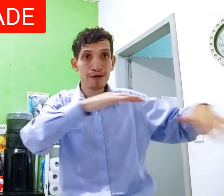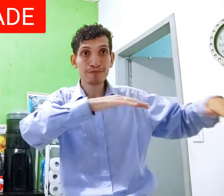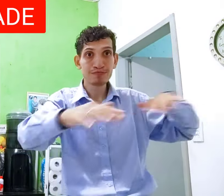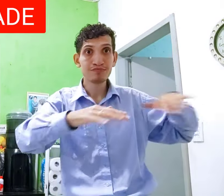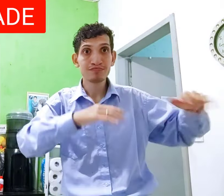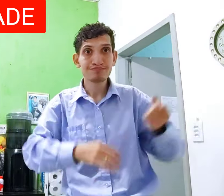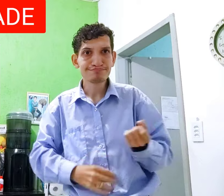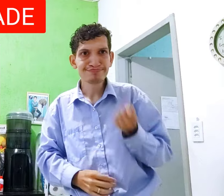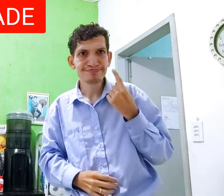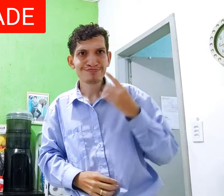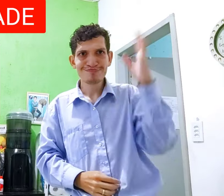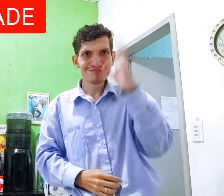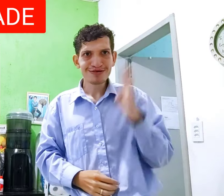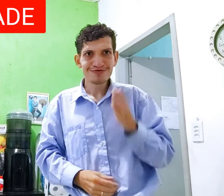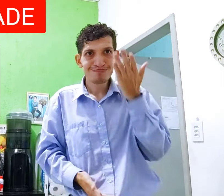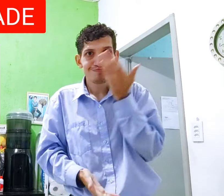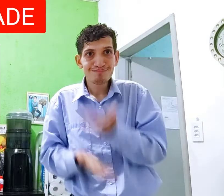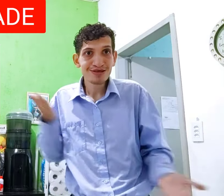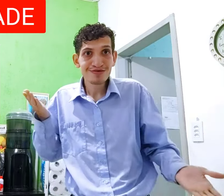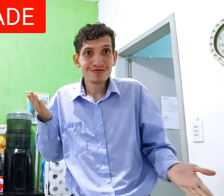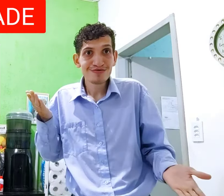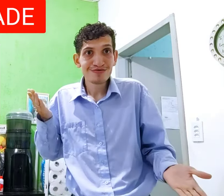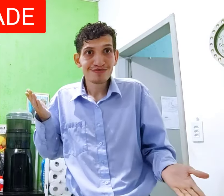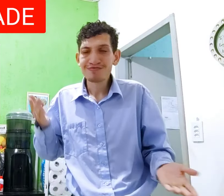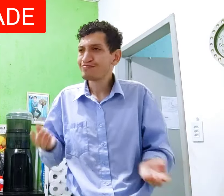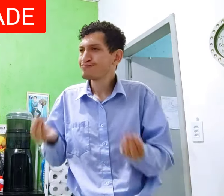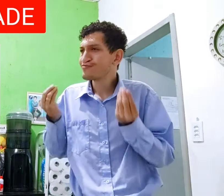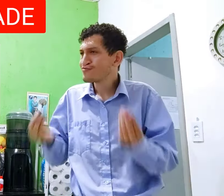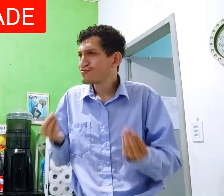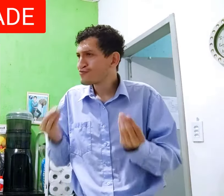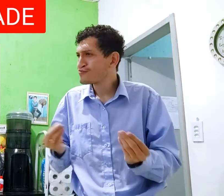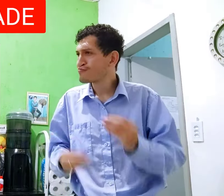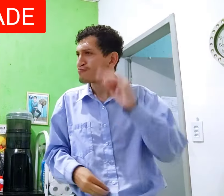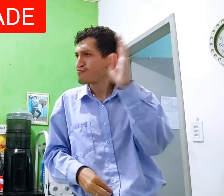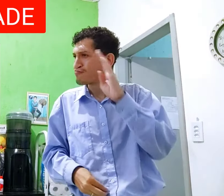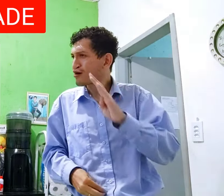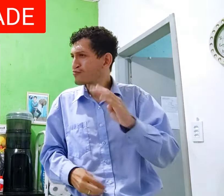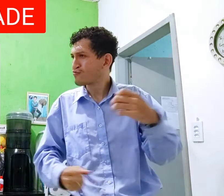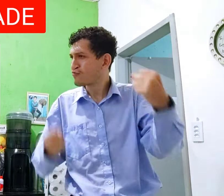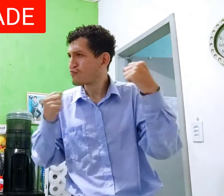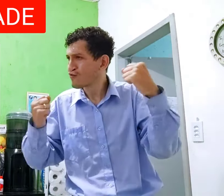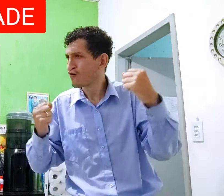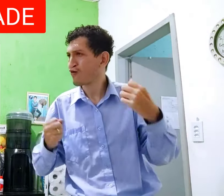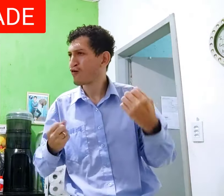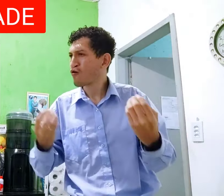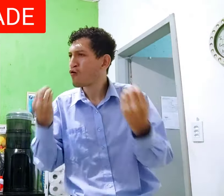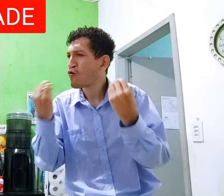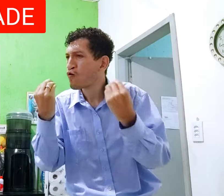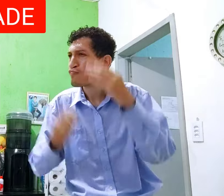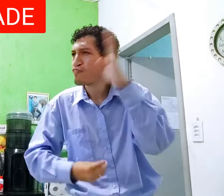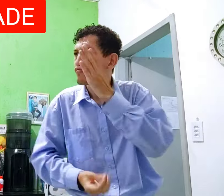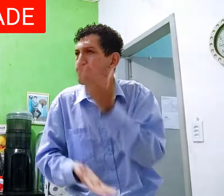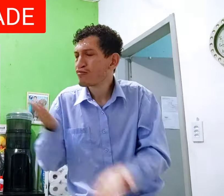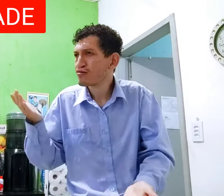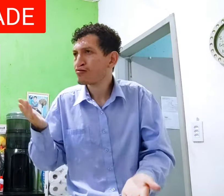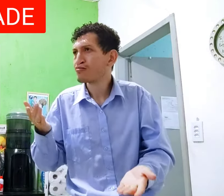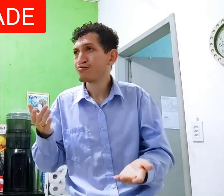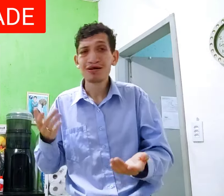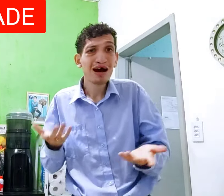jogo De futebol E aí Estranho O Brasil perdeu Mas como? O Brasil é poste Como que o